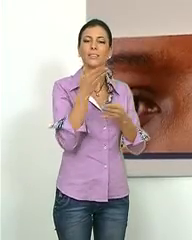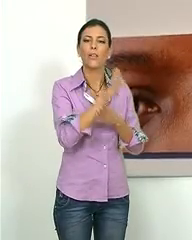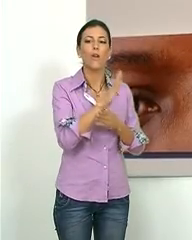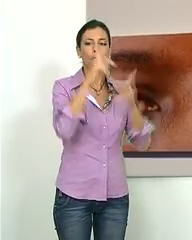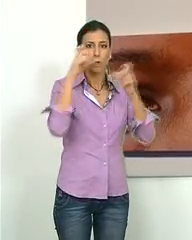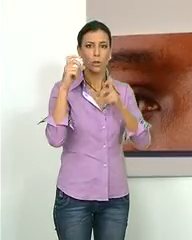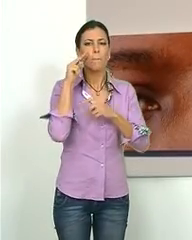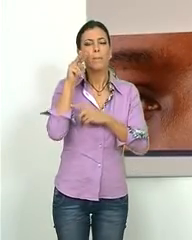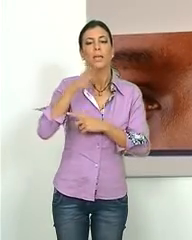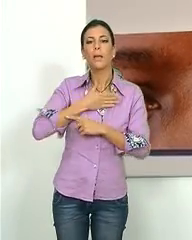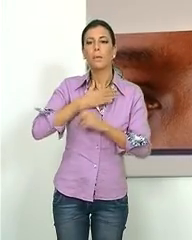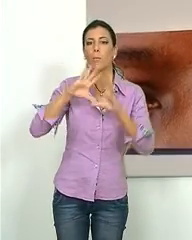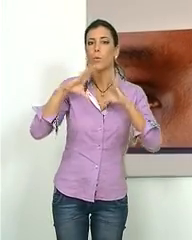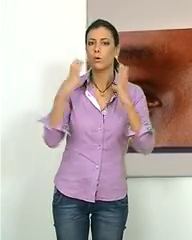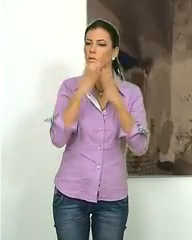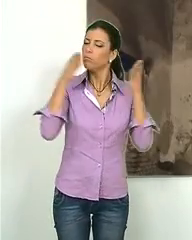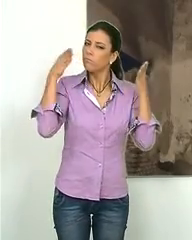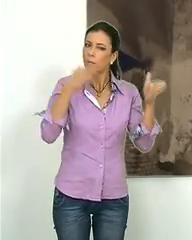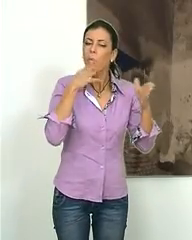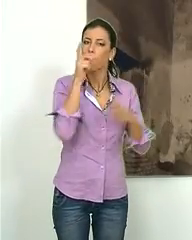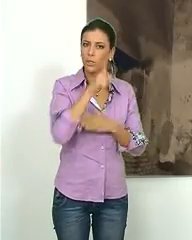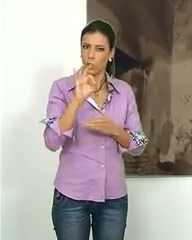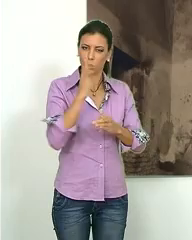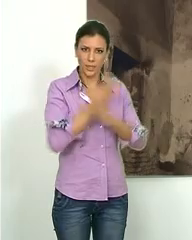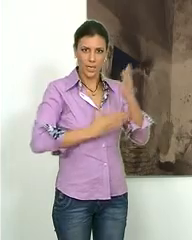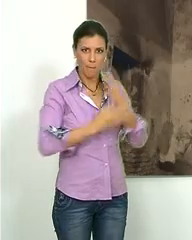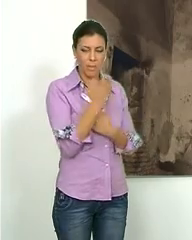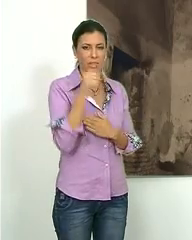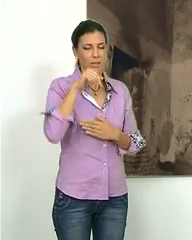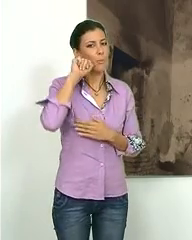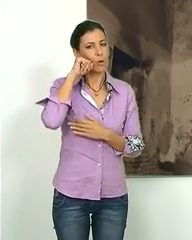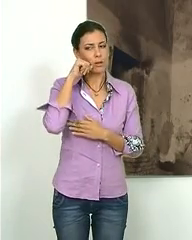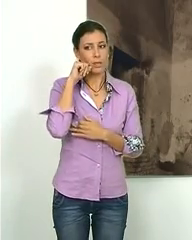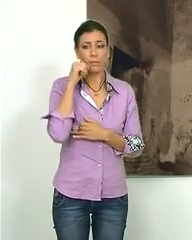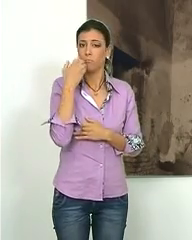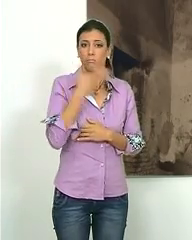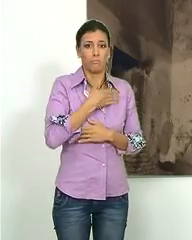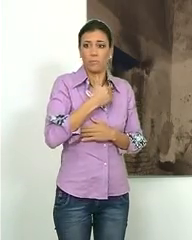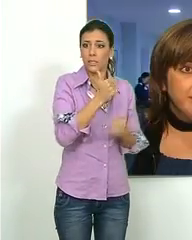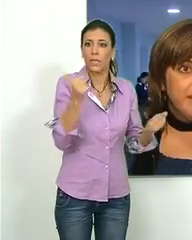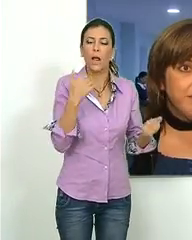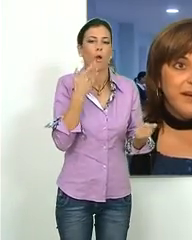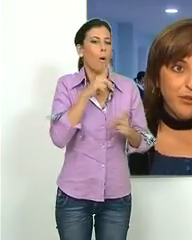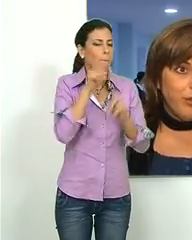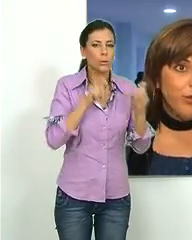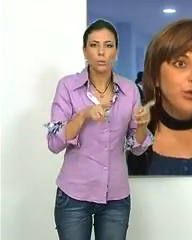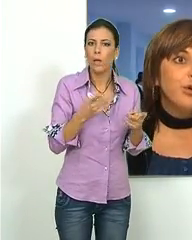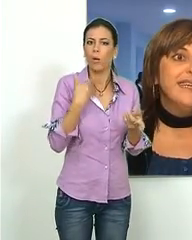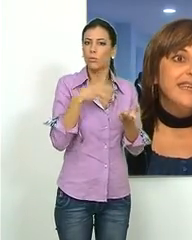Mira mi Mundo dirigido a personas con diversidad funcional de Motril. Para cualquier consulta y para